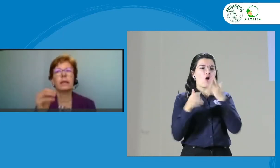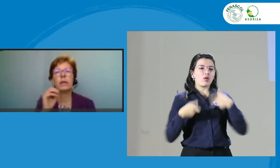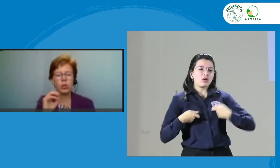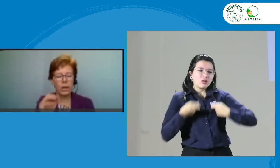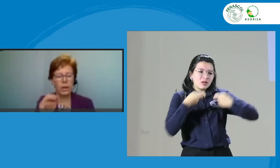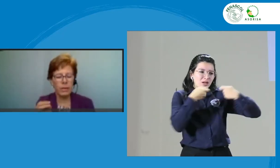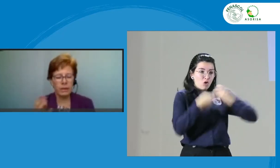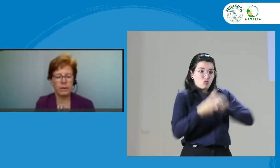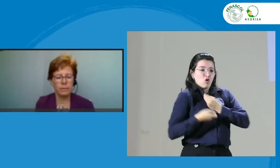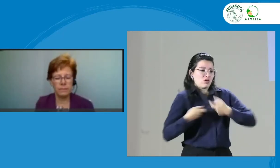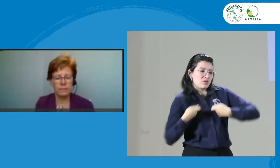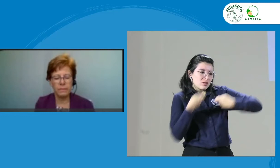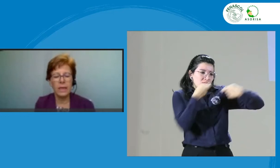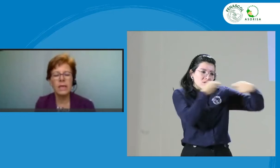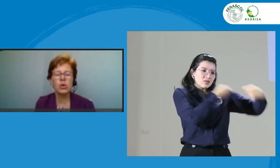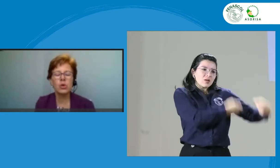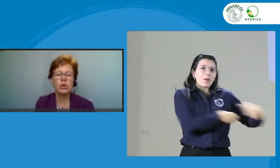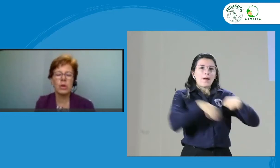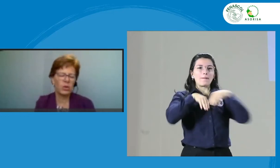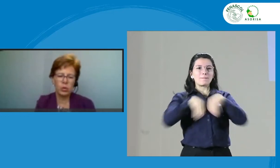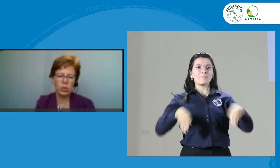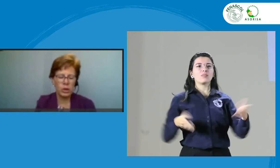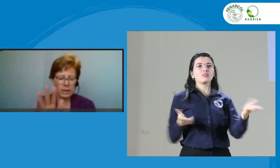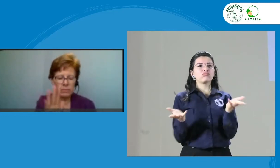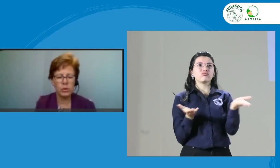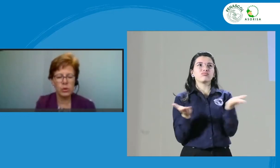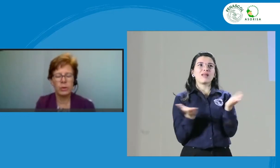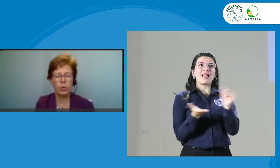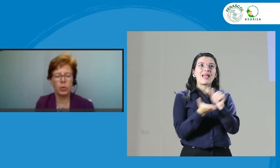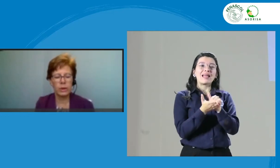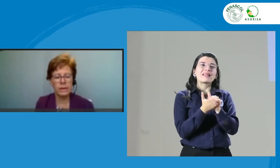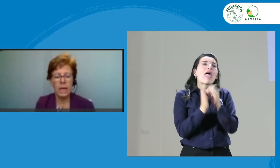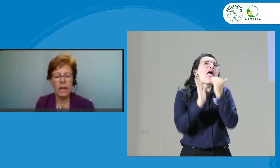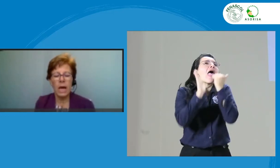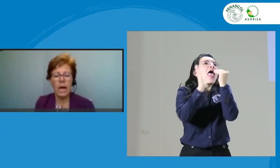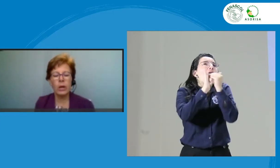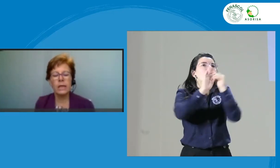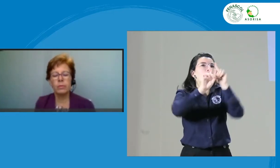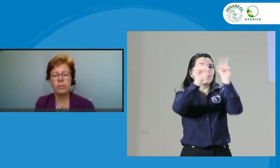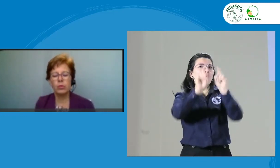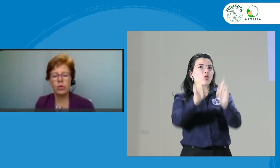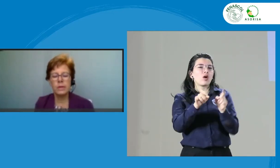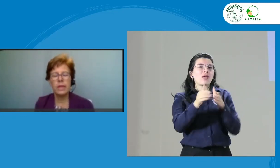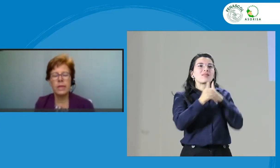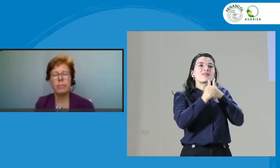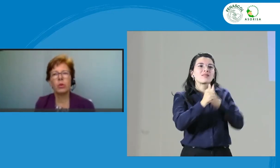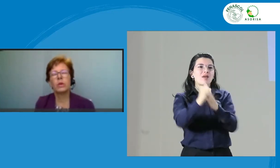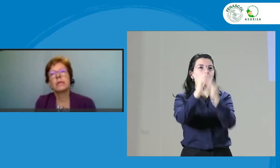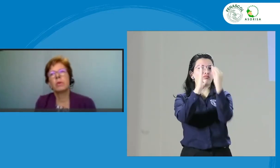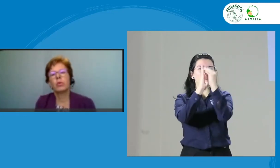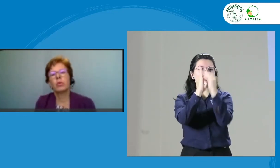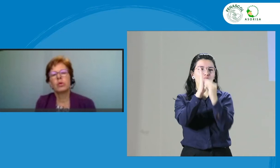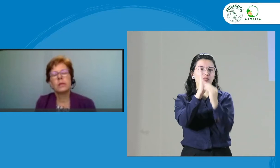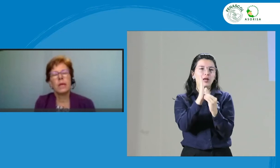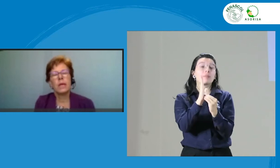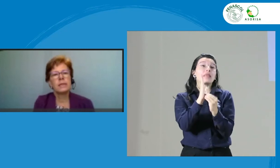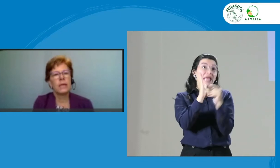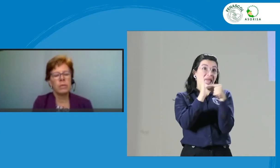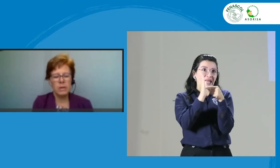neutralmente. Estos son algunos ejemplos de preguntas. Ahora, desde el punto de vista de preguntas que me puedo hacer a mí